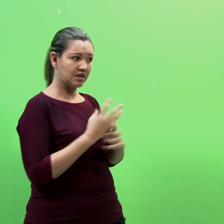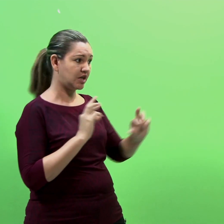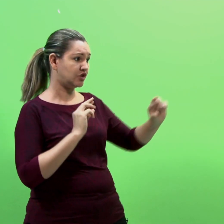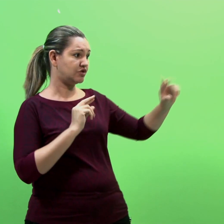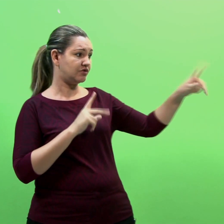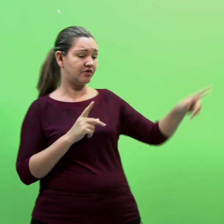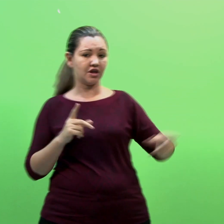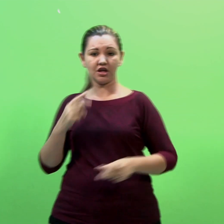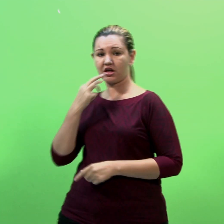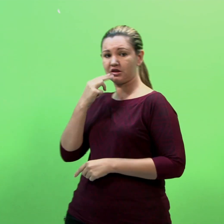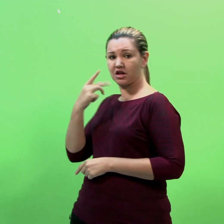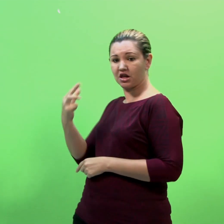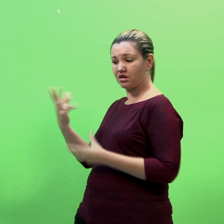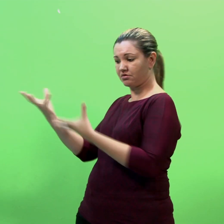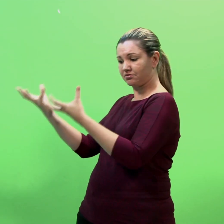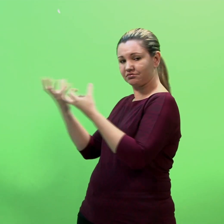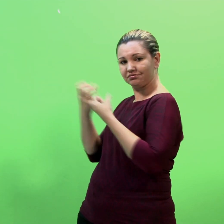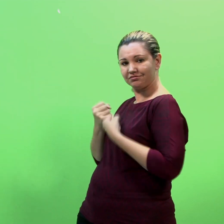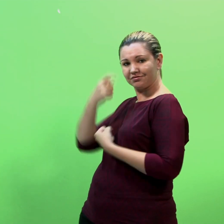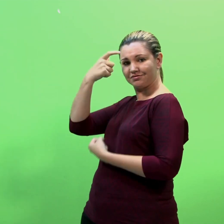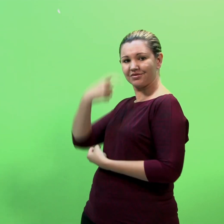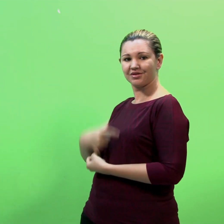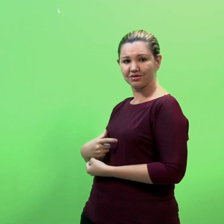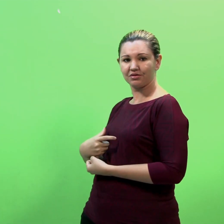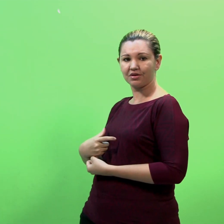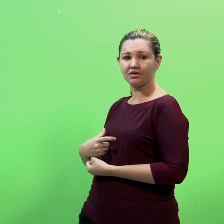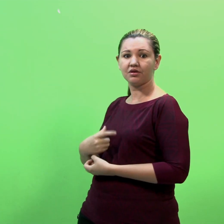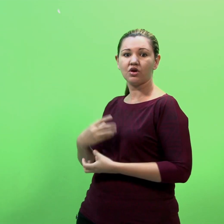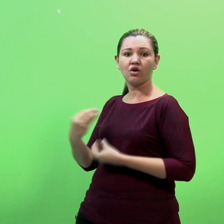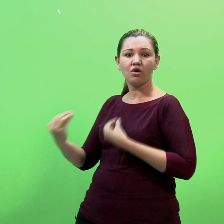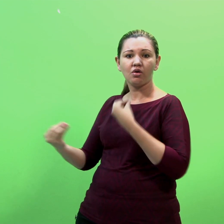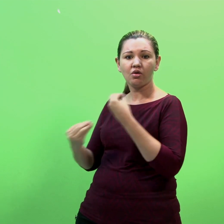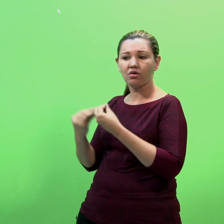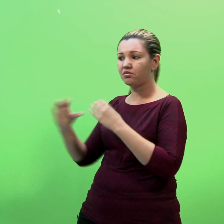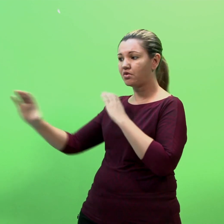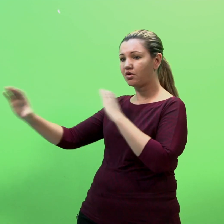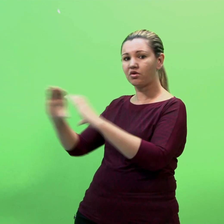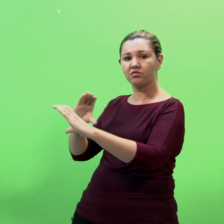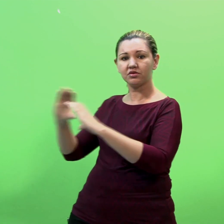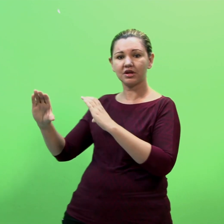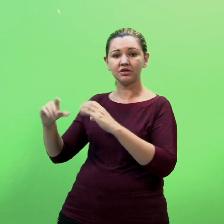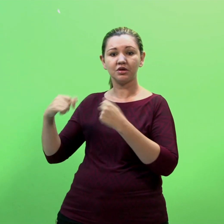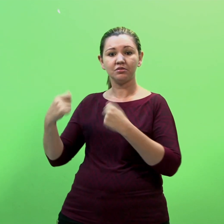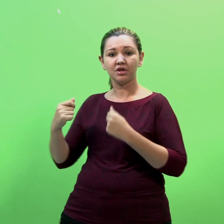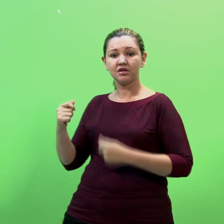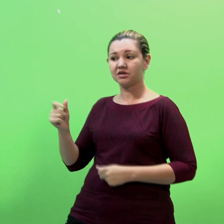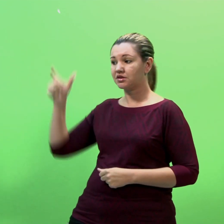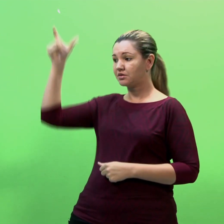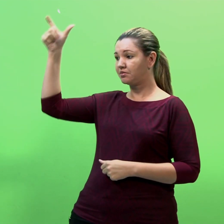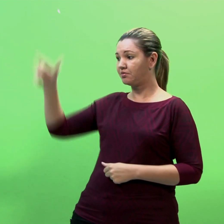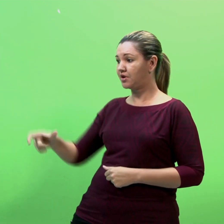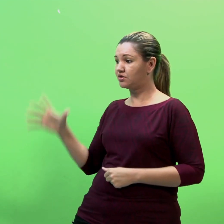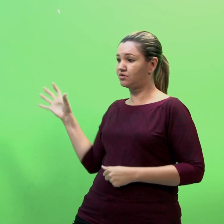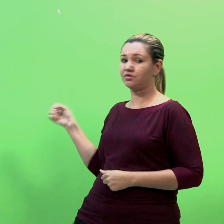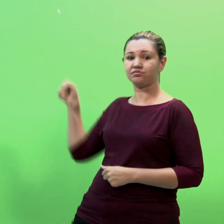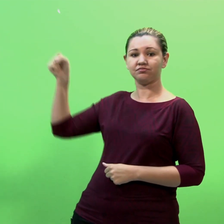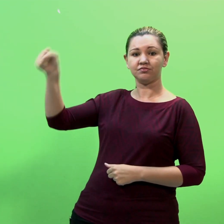diferente da língua-alvo, utilizada pelo receptor da mensagem, o canal de transmissão deve agregar um elemento que fará